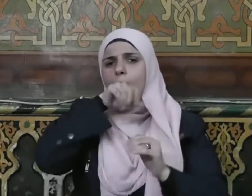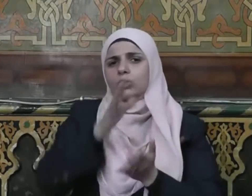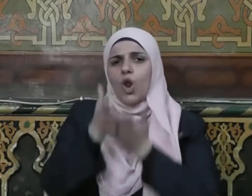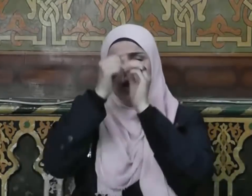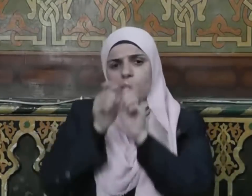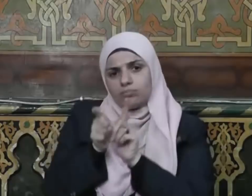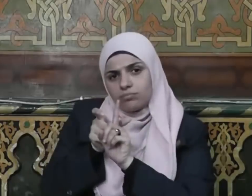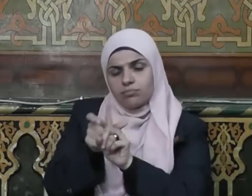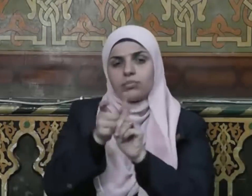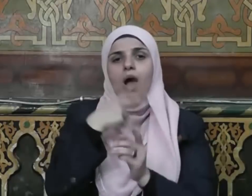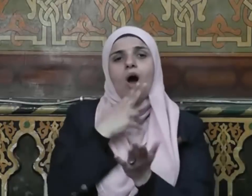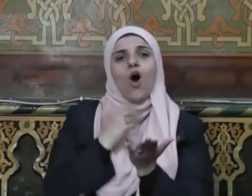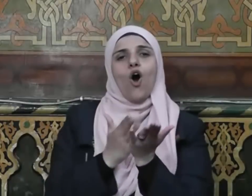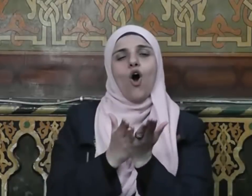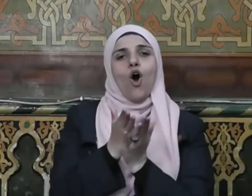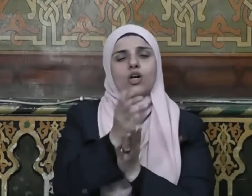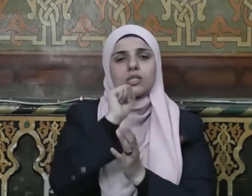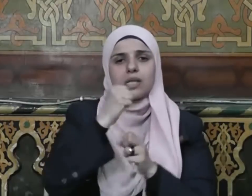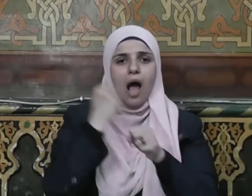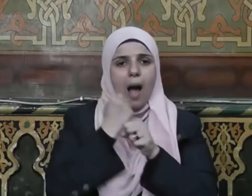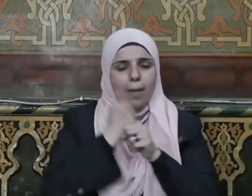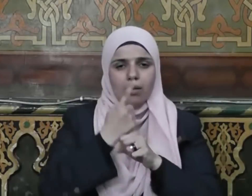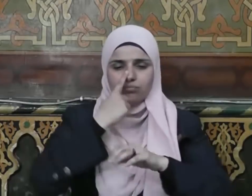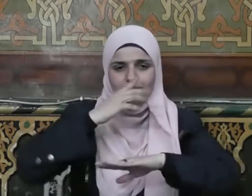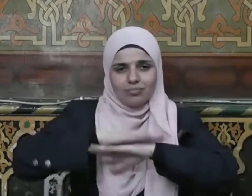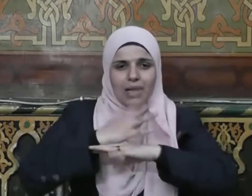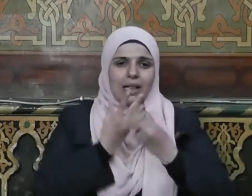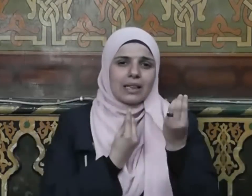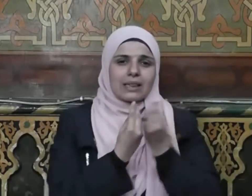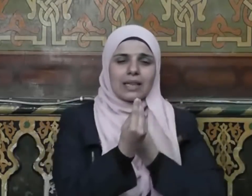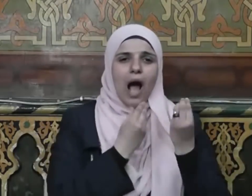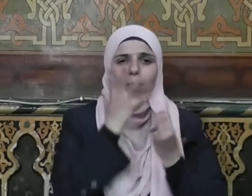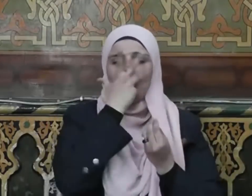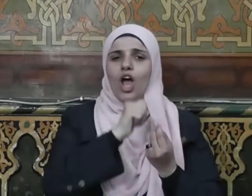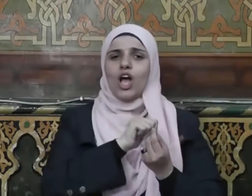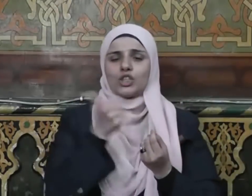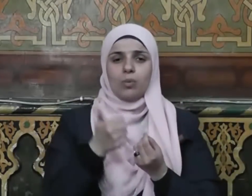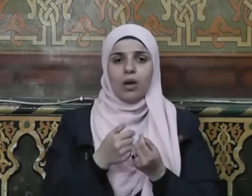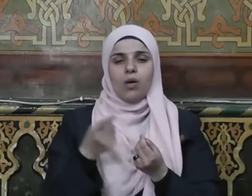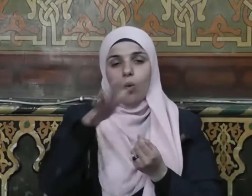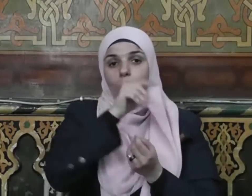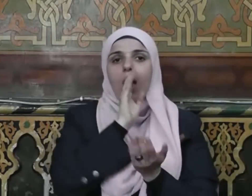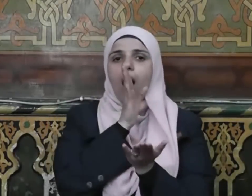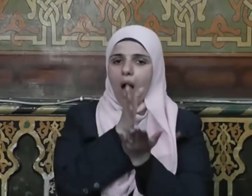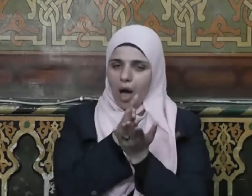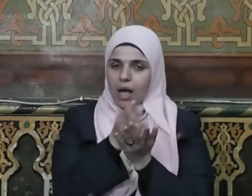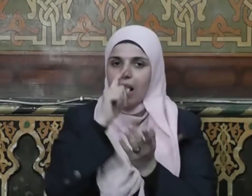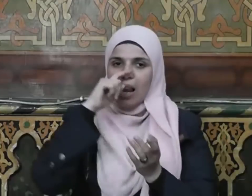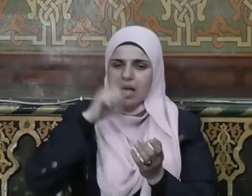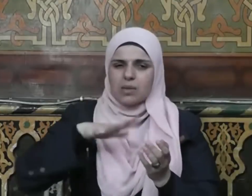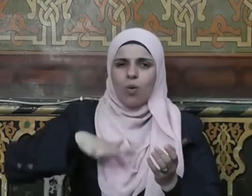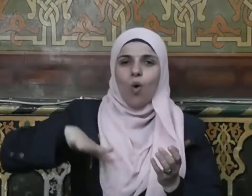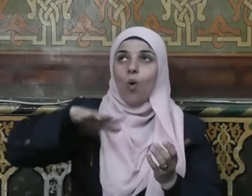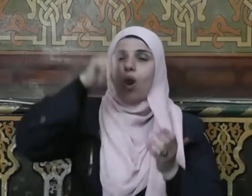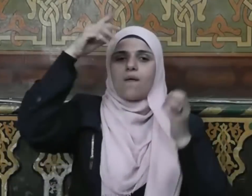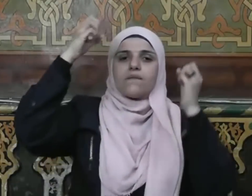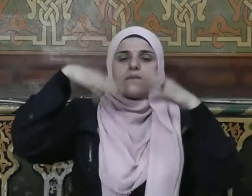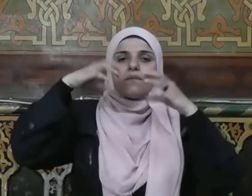وحسن أخلاقهم وجميل معاملتهم مع الناس فاستحقوا ثناء الله